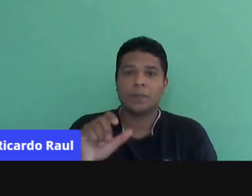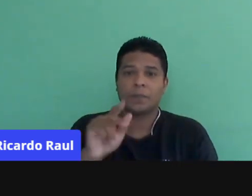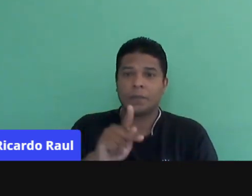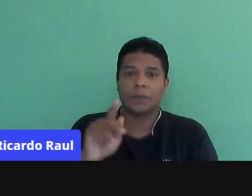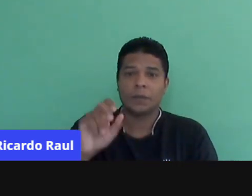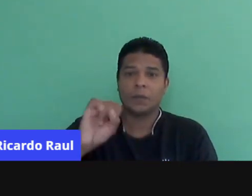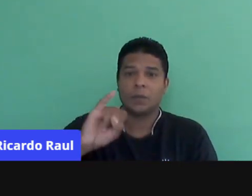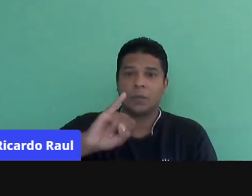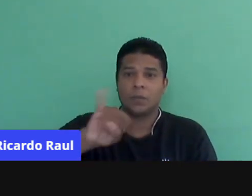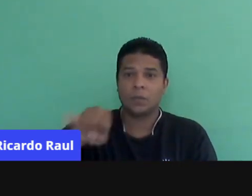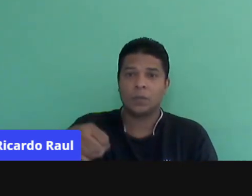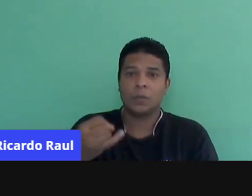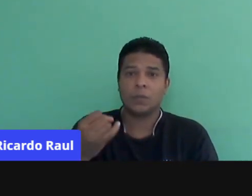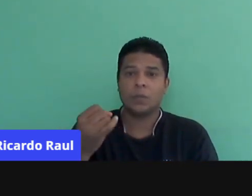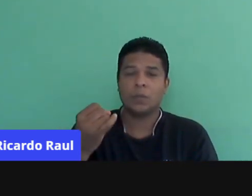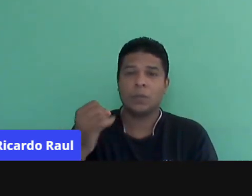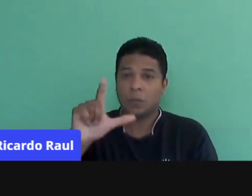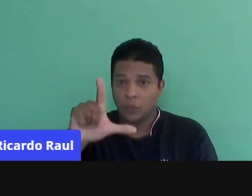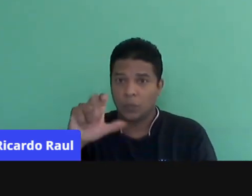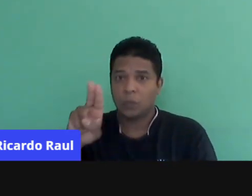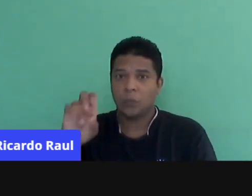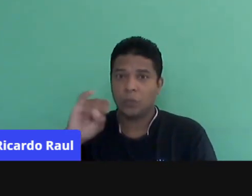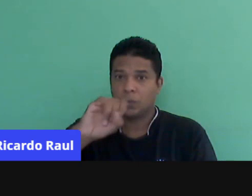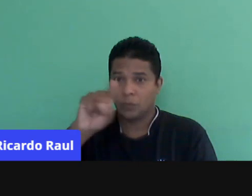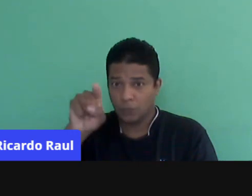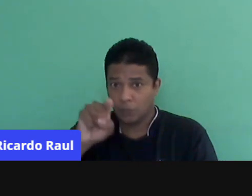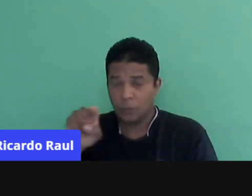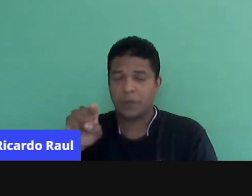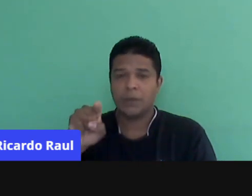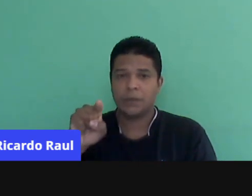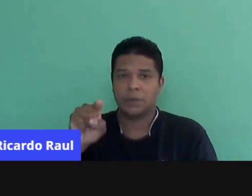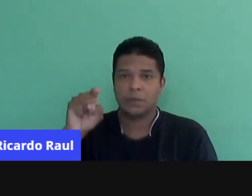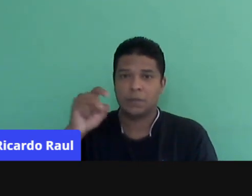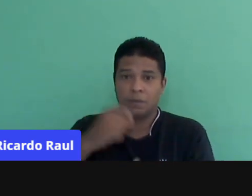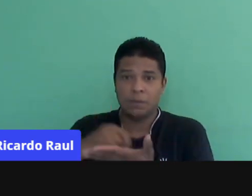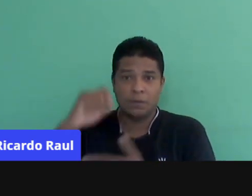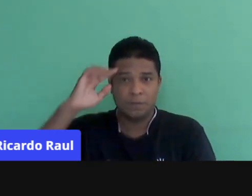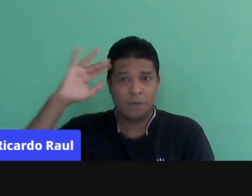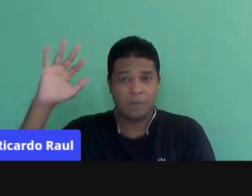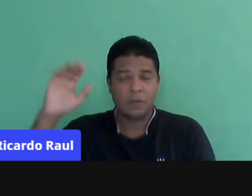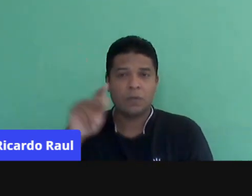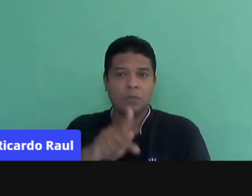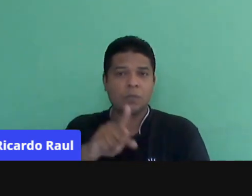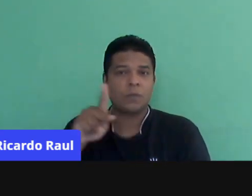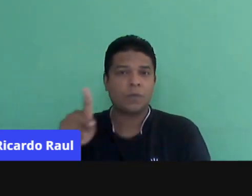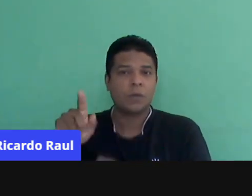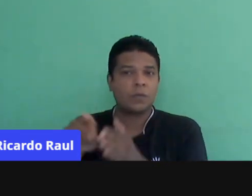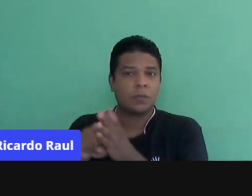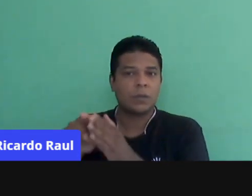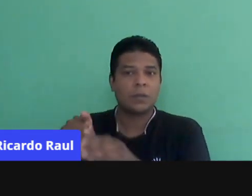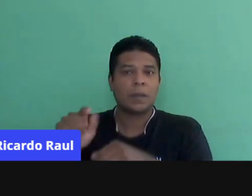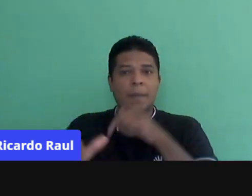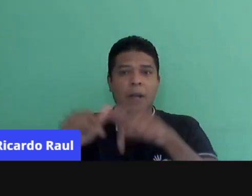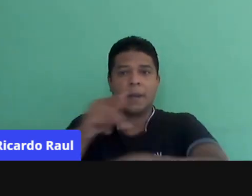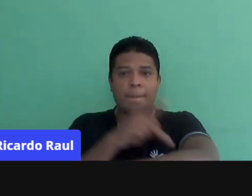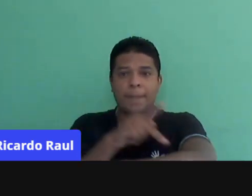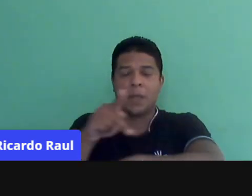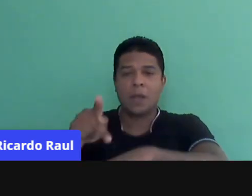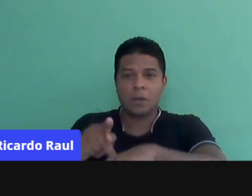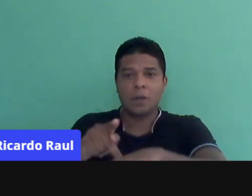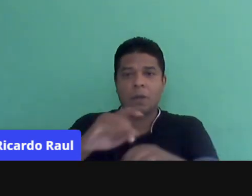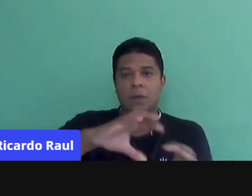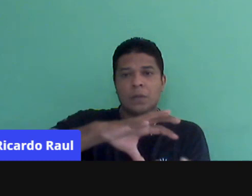traz nesse material sobre o retrato do professor do trabalho pedagógico em tempos de pandemia.